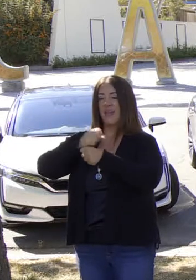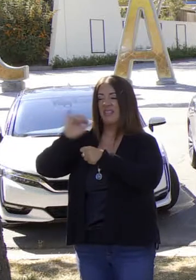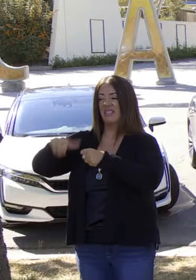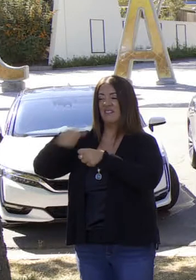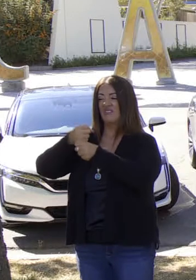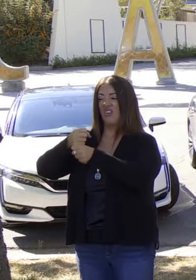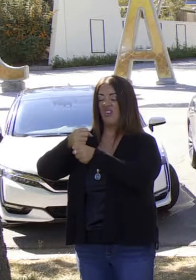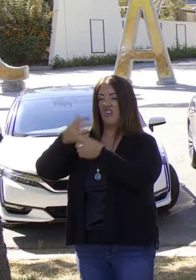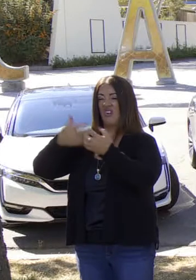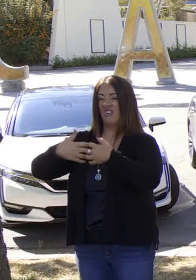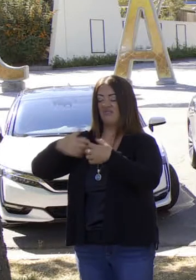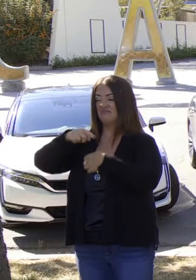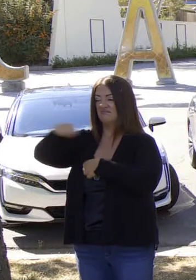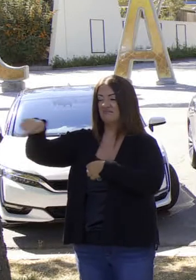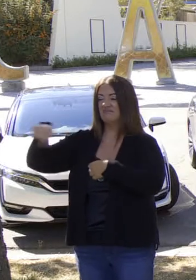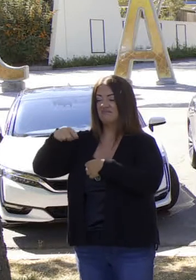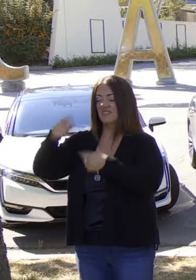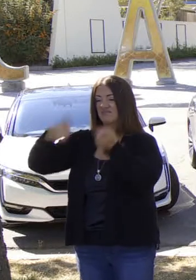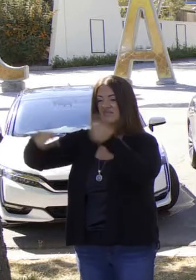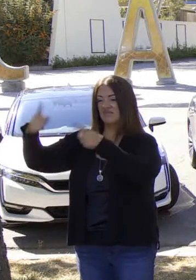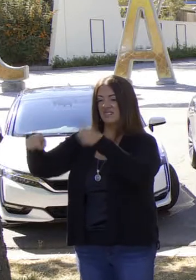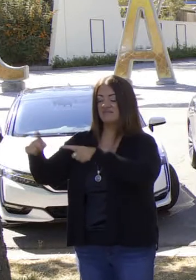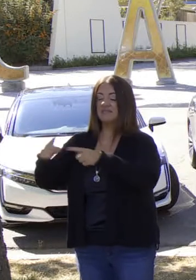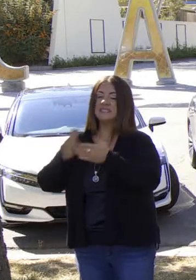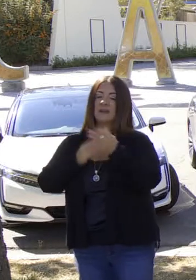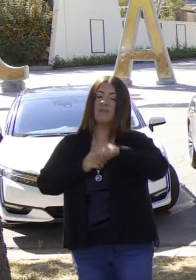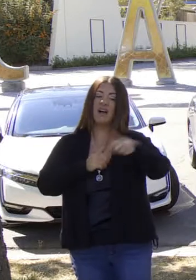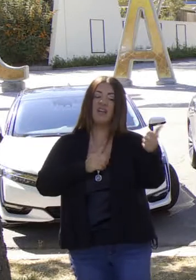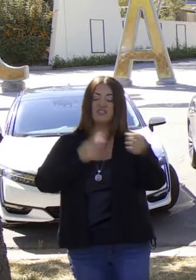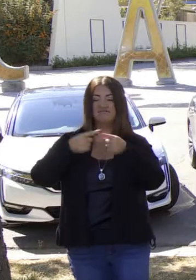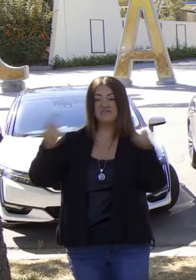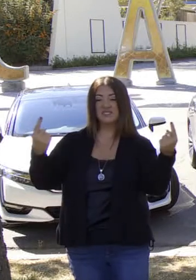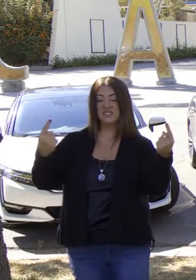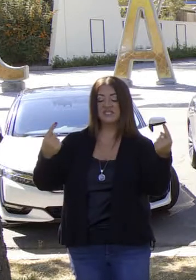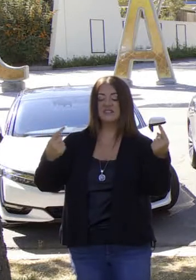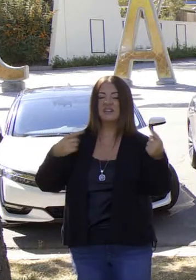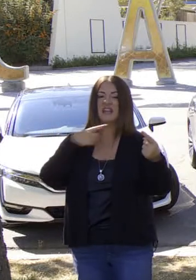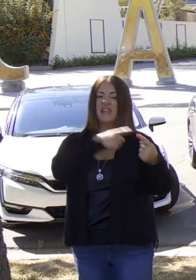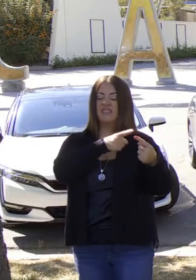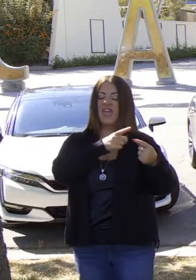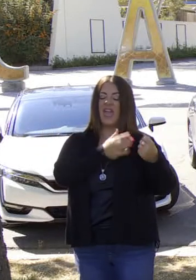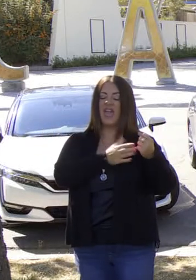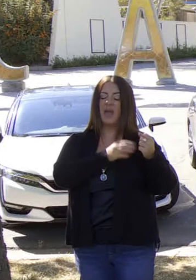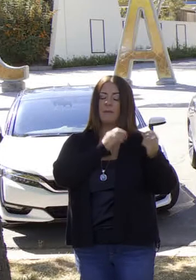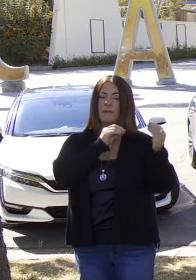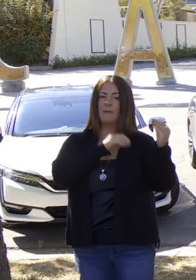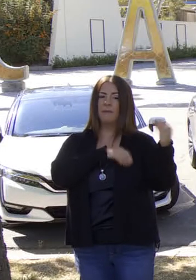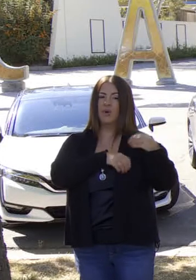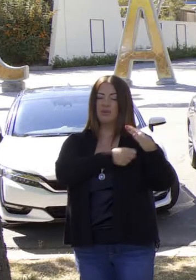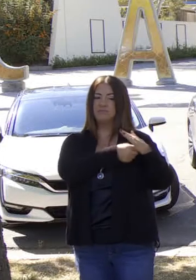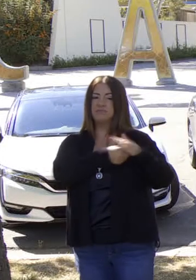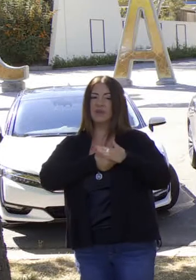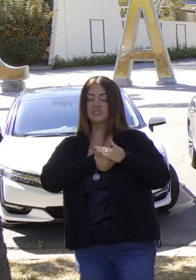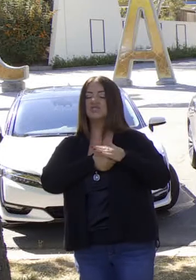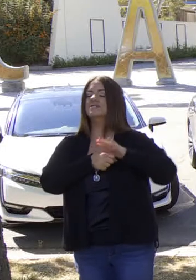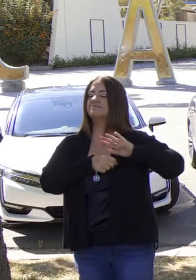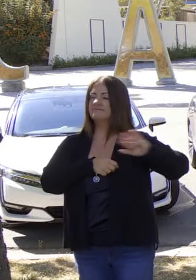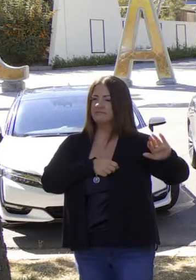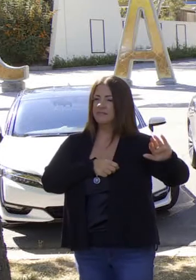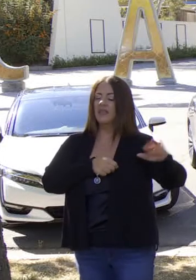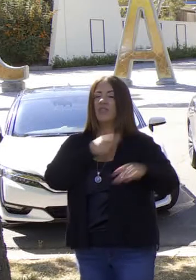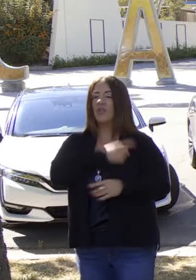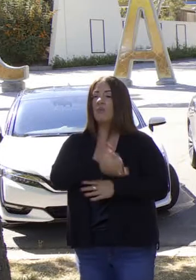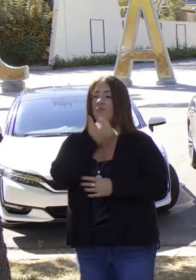Hay algunos fabricantes de autos que no lo entienden y se resisten al liderazgo de California. Y